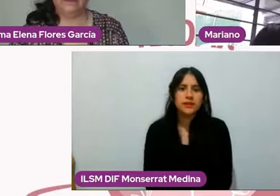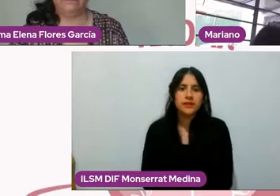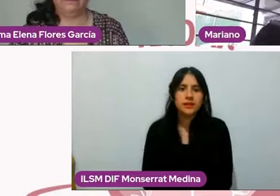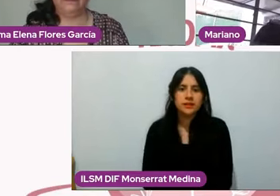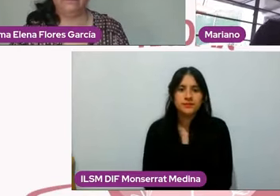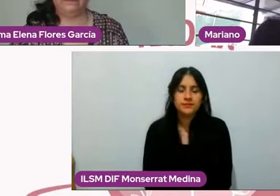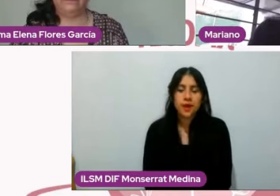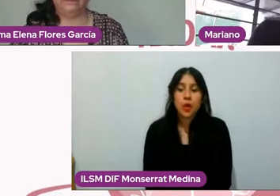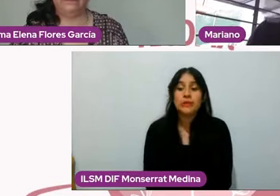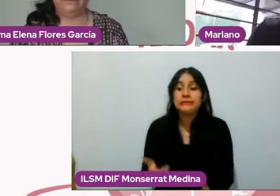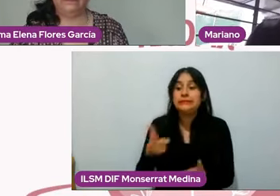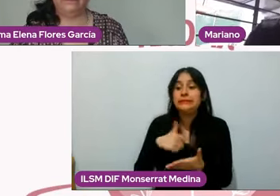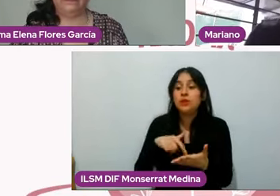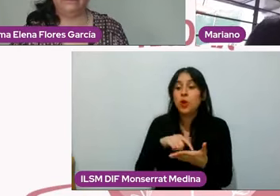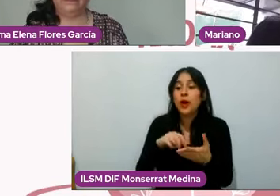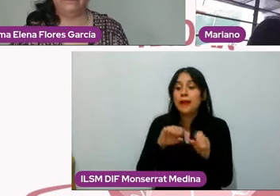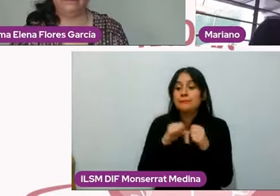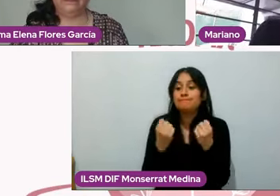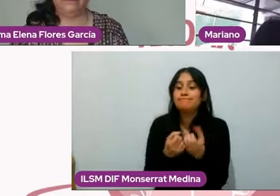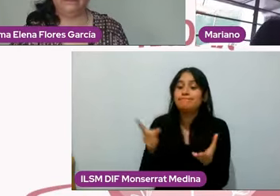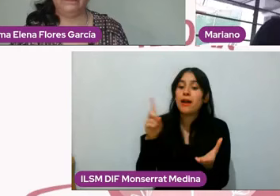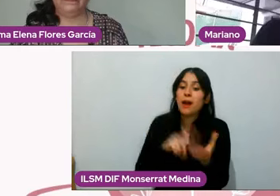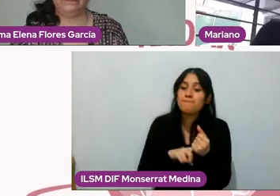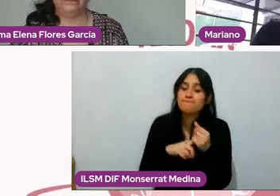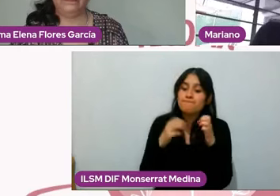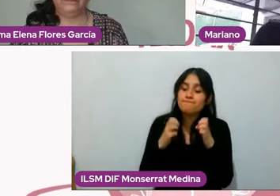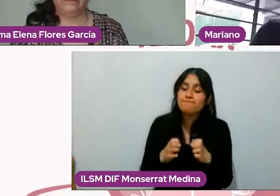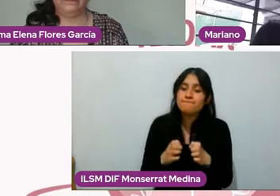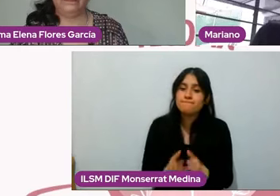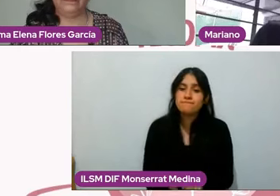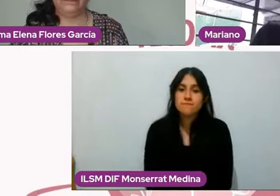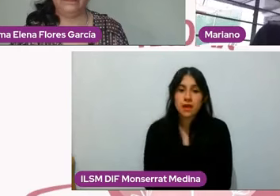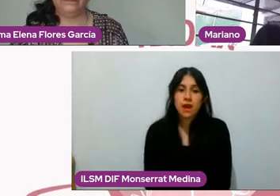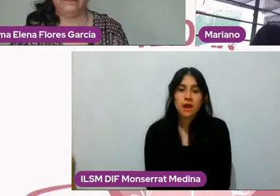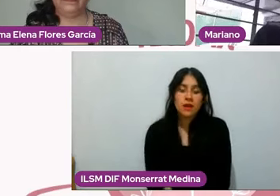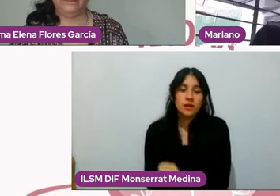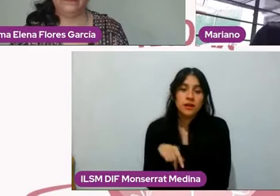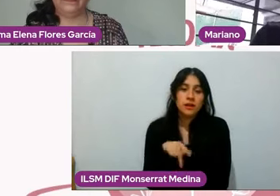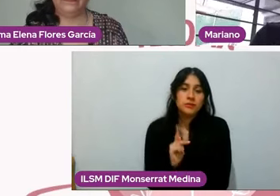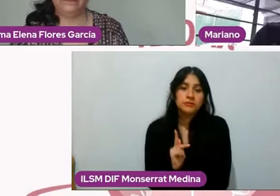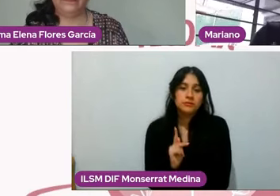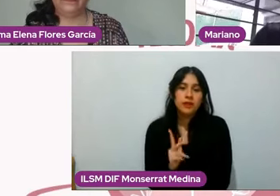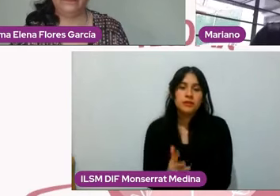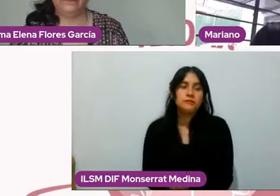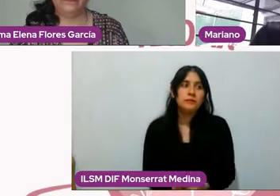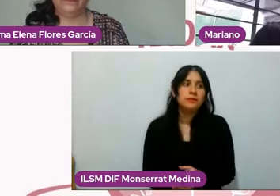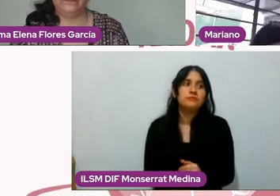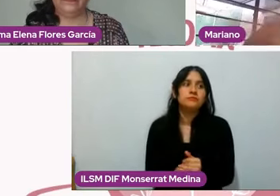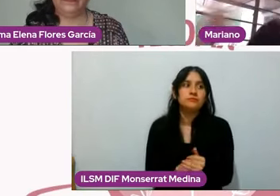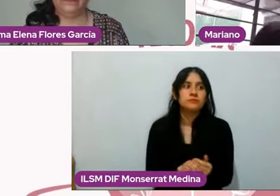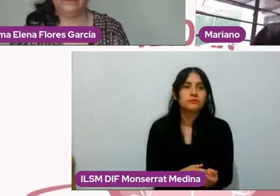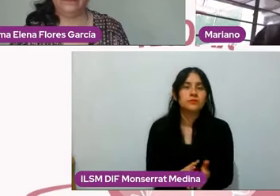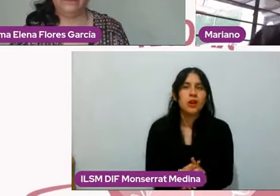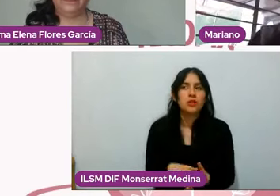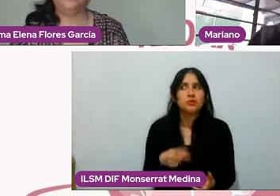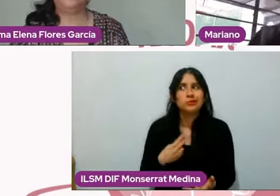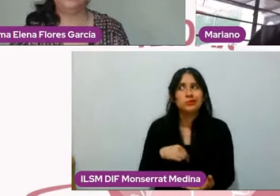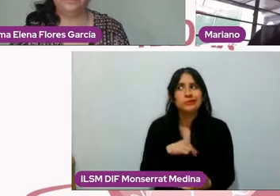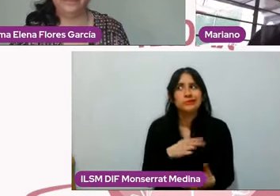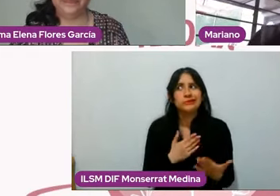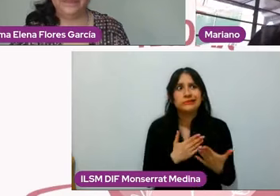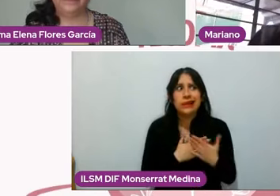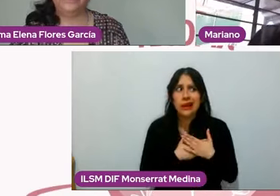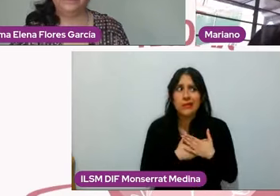Pero eso aplica para todos lados y sobre todo la cantidad de veces que malentendemos lo que es el amor en general,